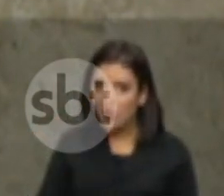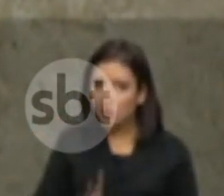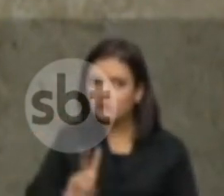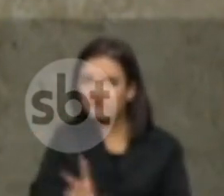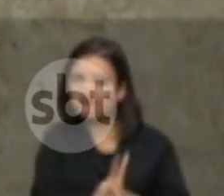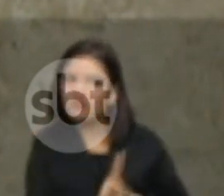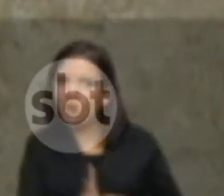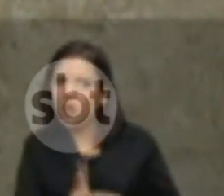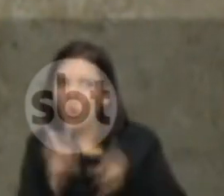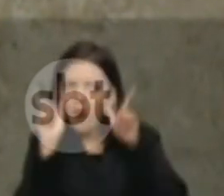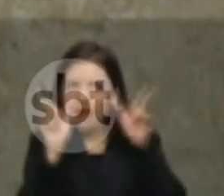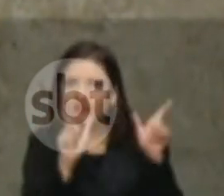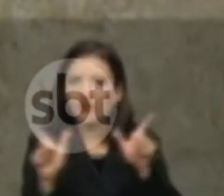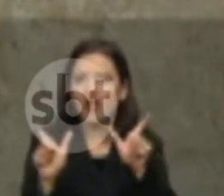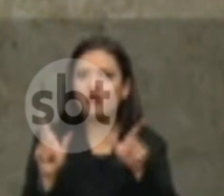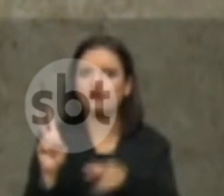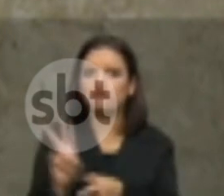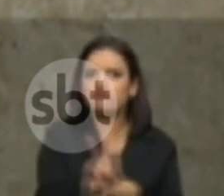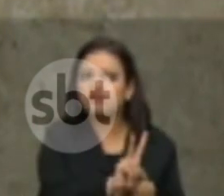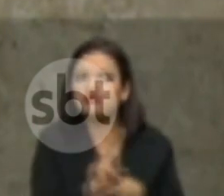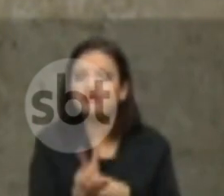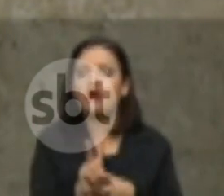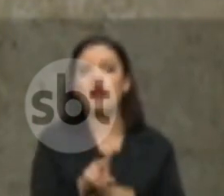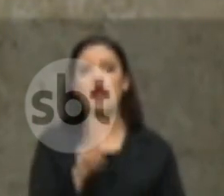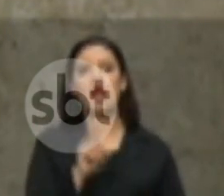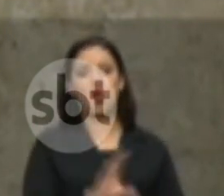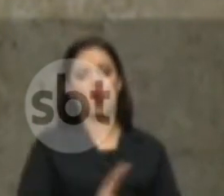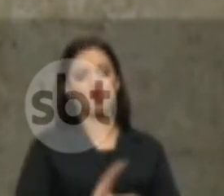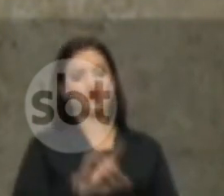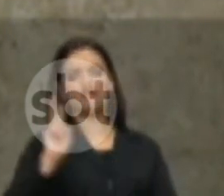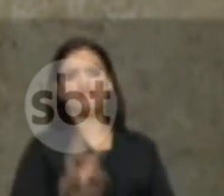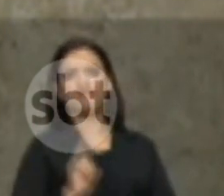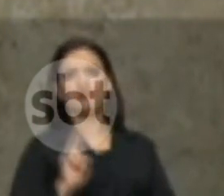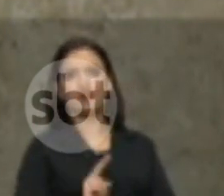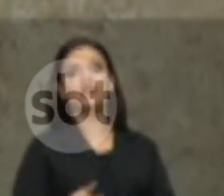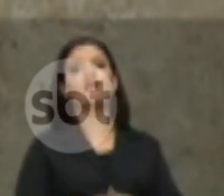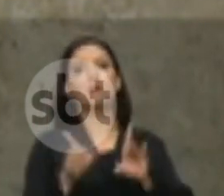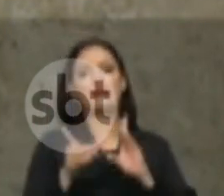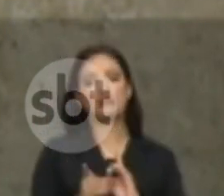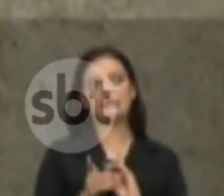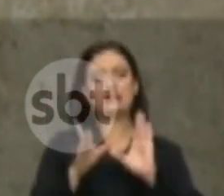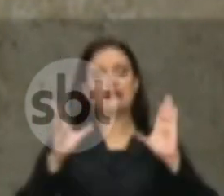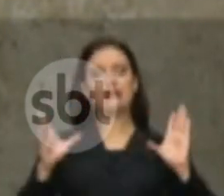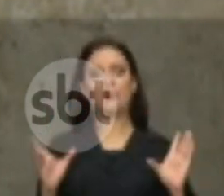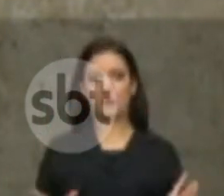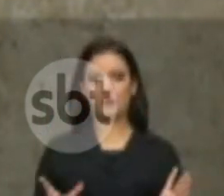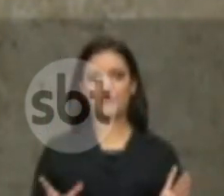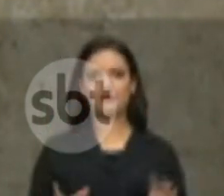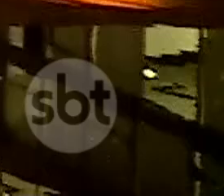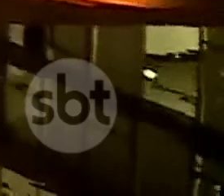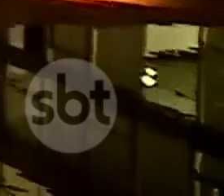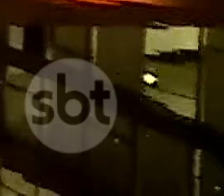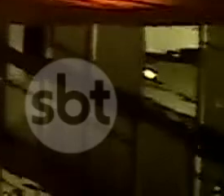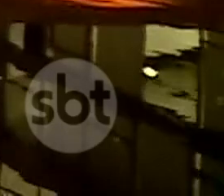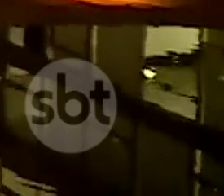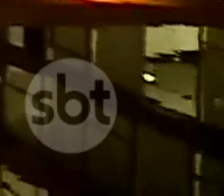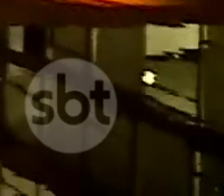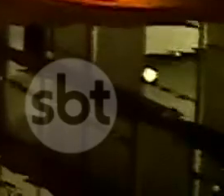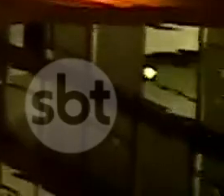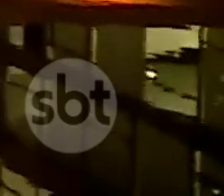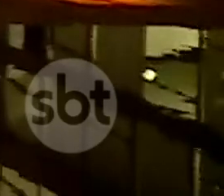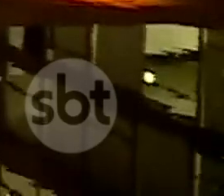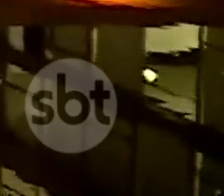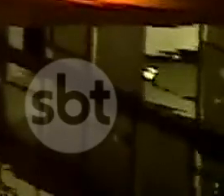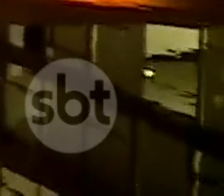sempre esteve, para resguardar a Constituição e o Estado Democrático de Direito. Pela manhã,